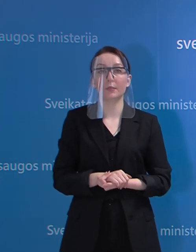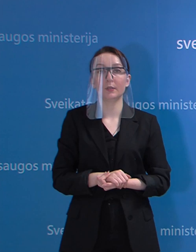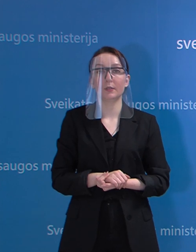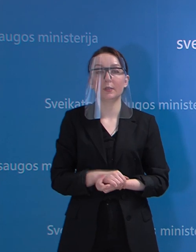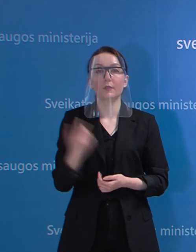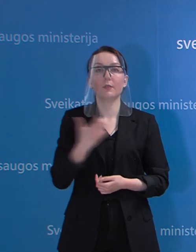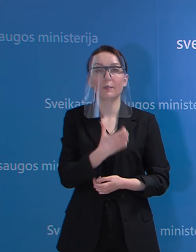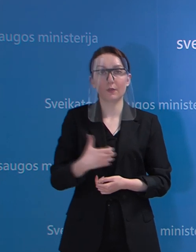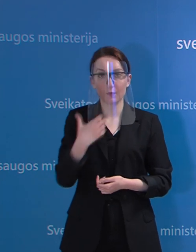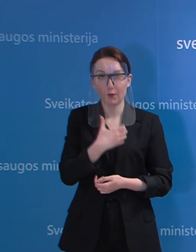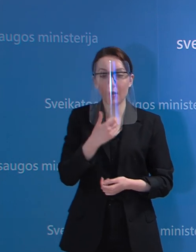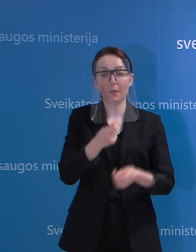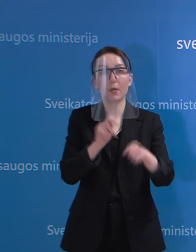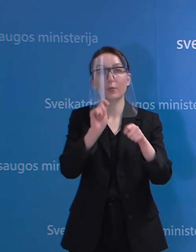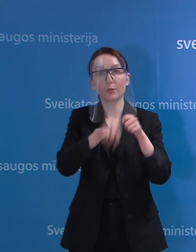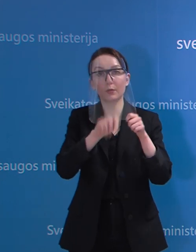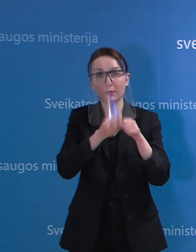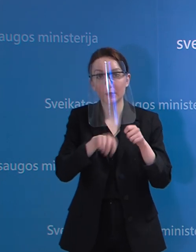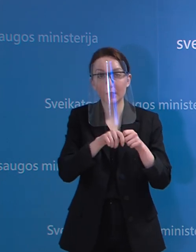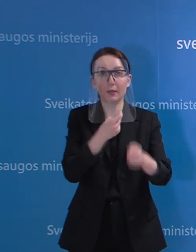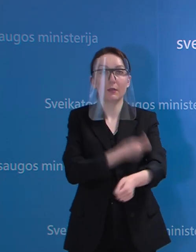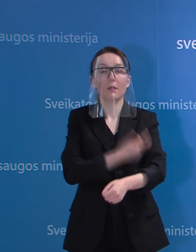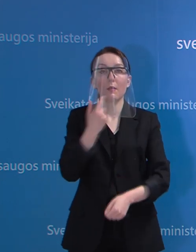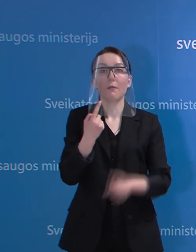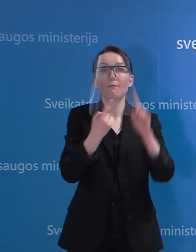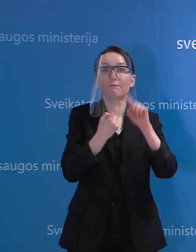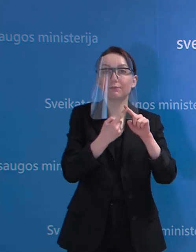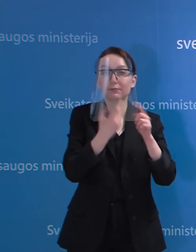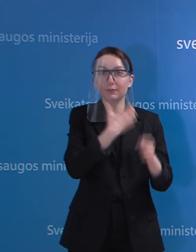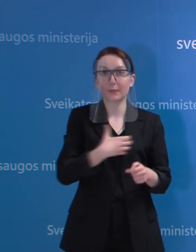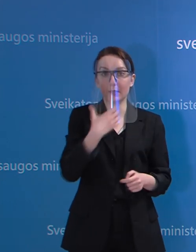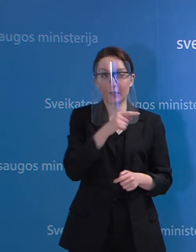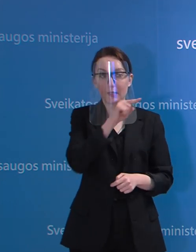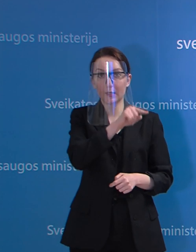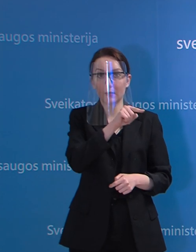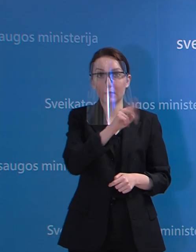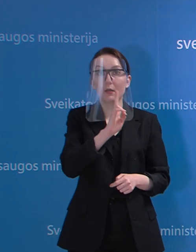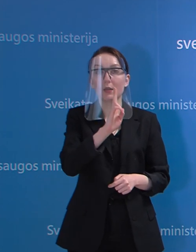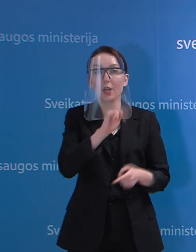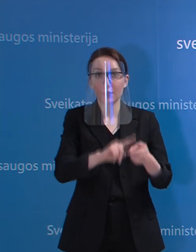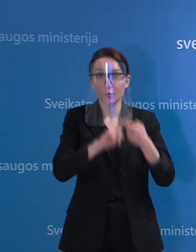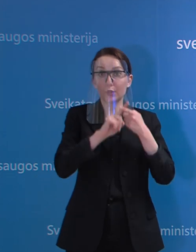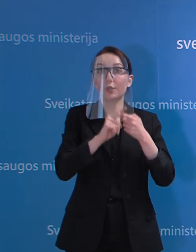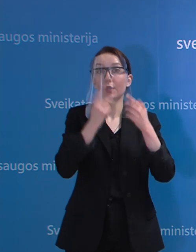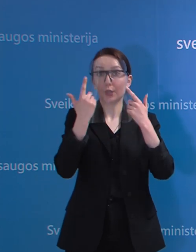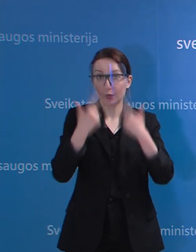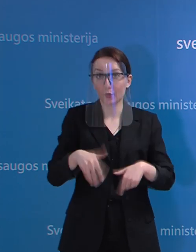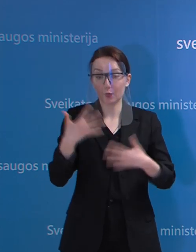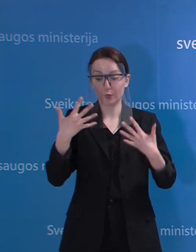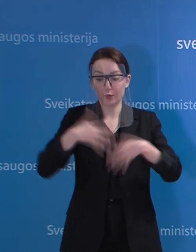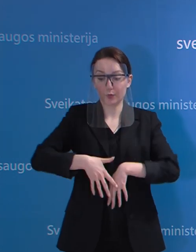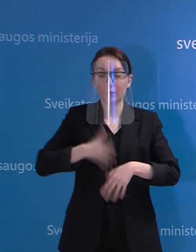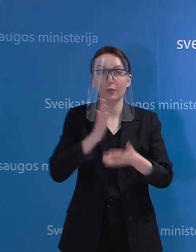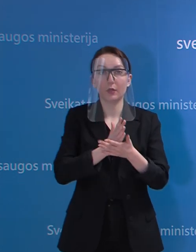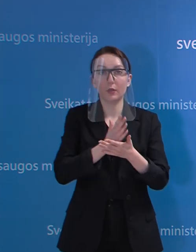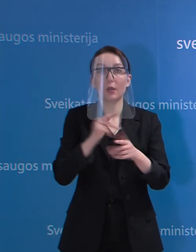prioritėtas tyrimam yra skiriamas pirmiausiai tam, kad išsiaiškinti tuos, kurie yra užsikrėtę, tuos, kurie